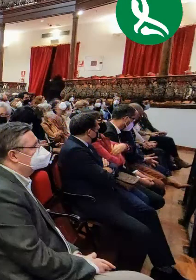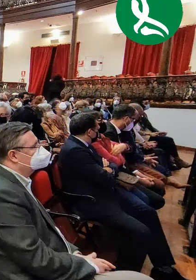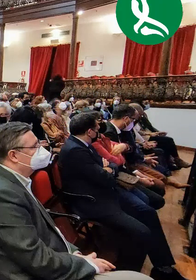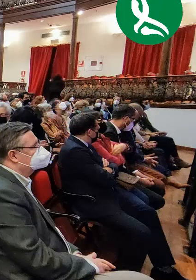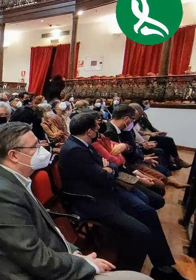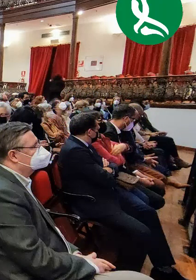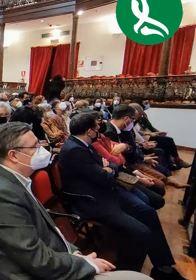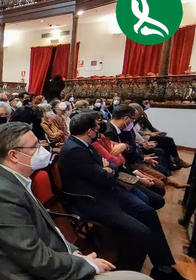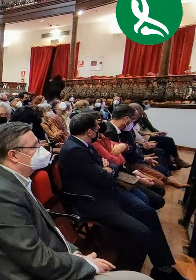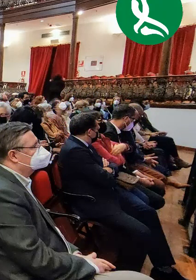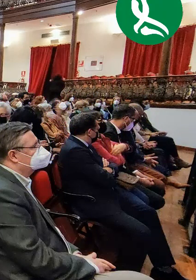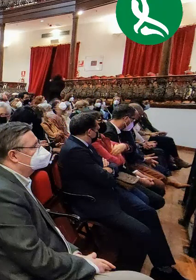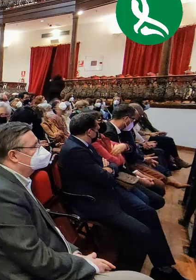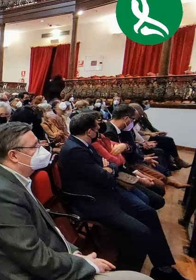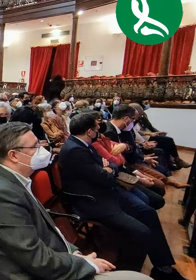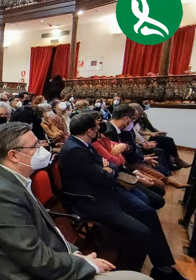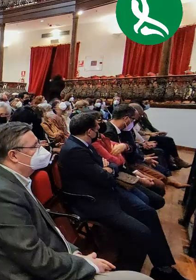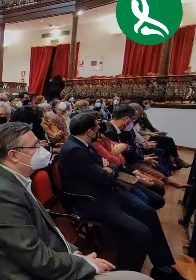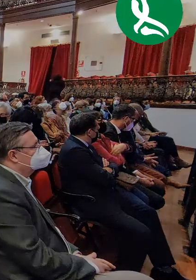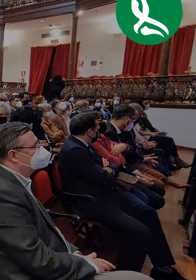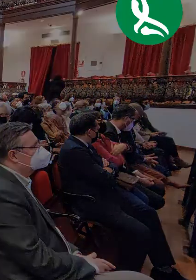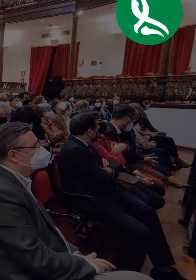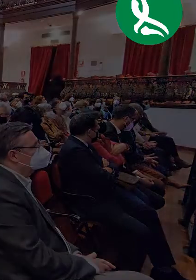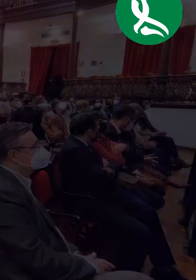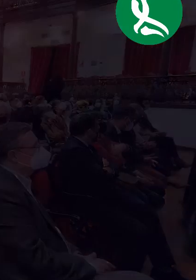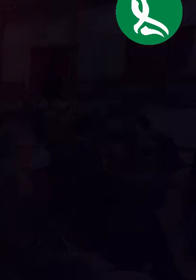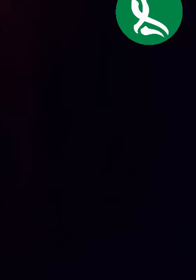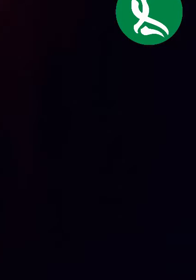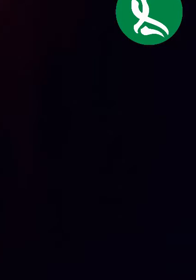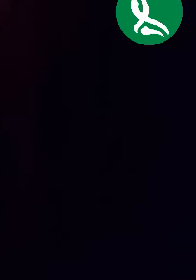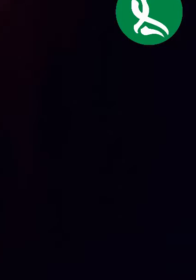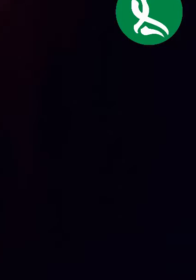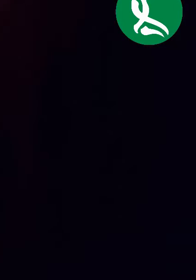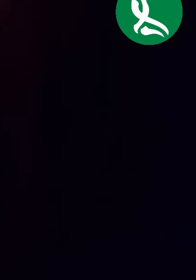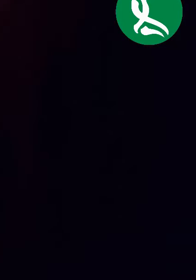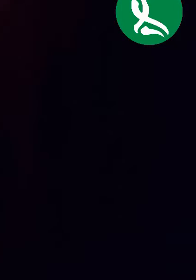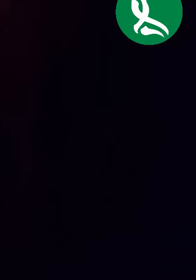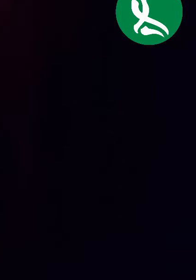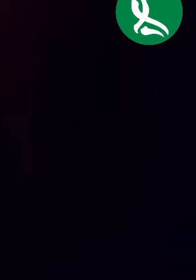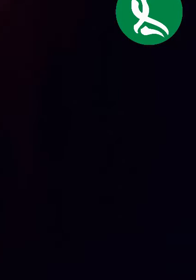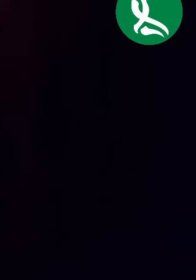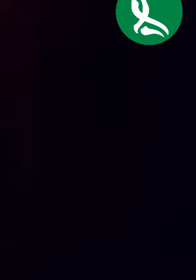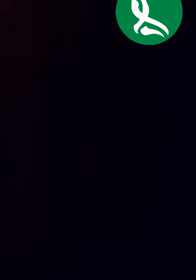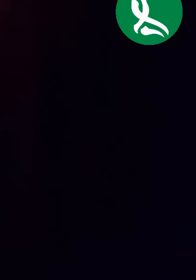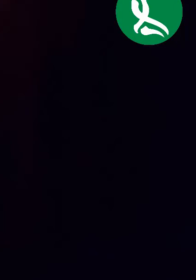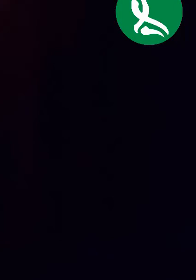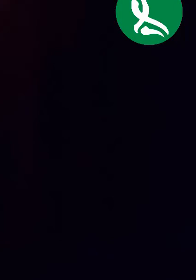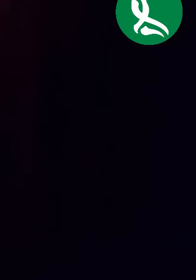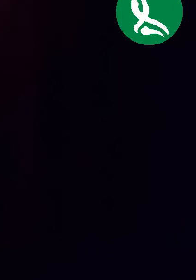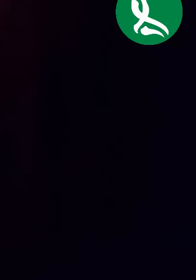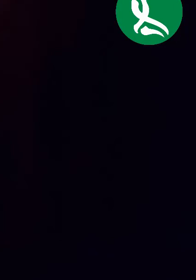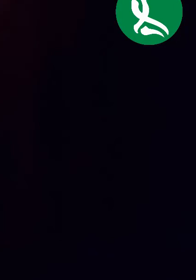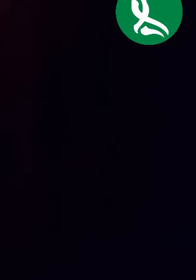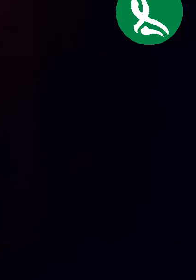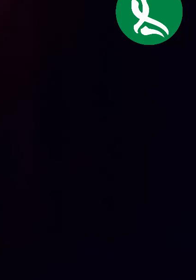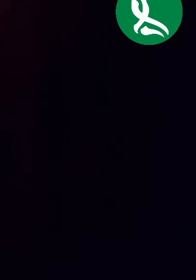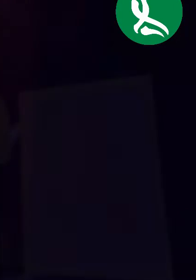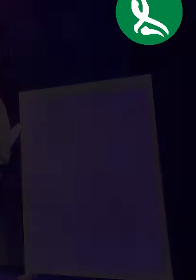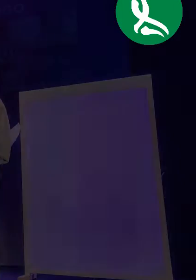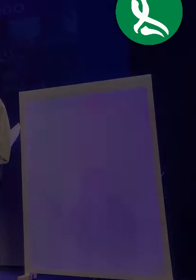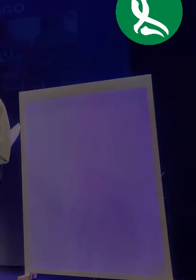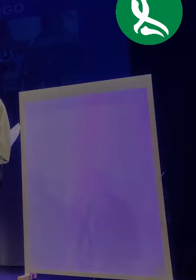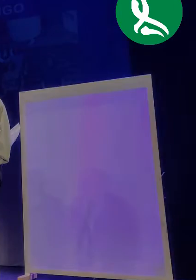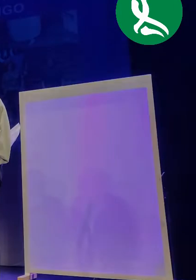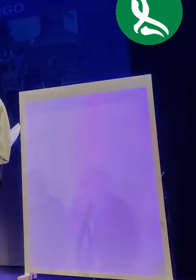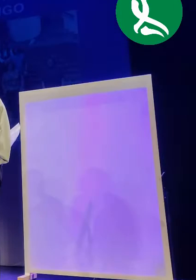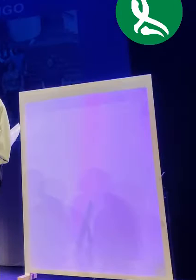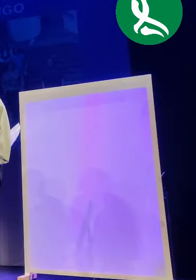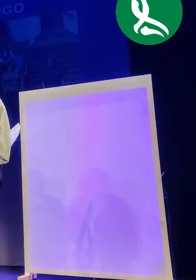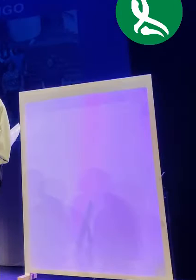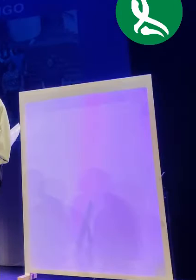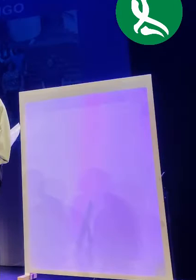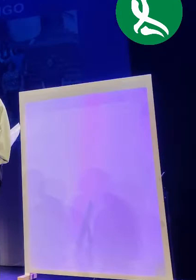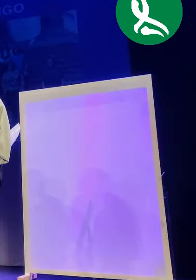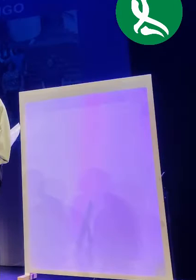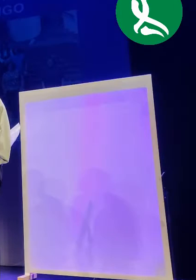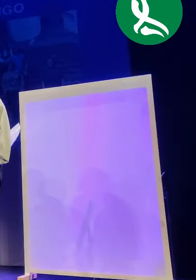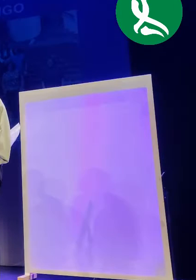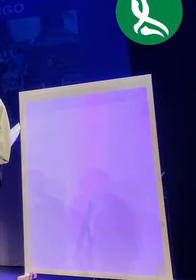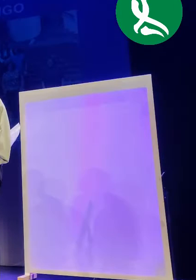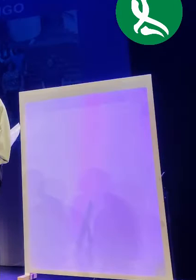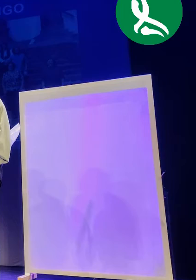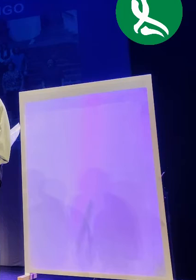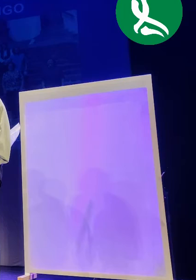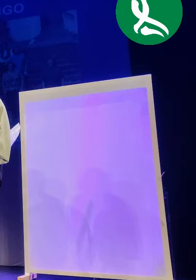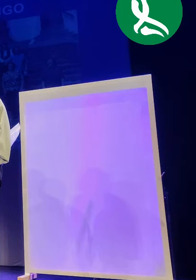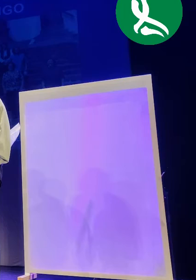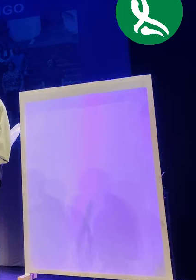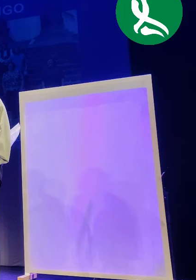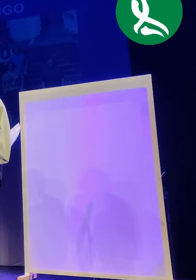dejan. Debe de habernos enganchado mucho porque ya han pasado varios años y la mayoría de nosotros y las situaciones familiares y